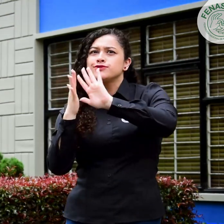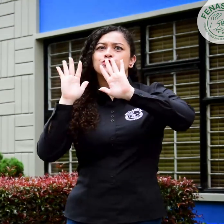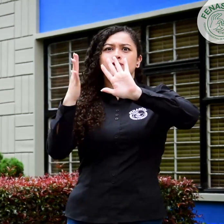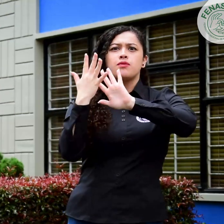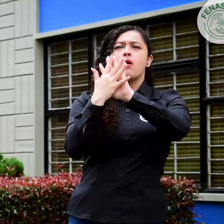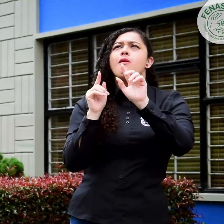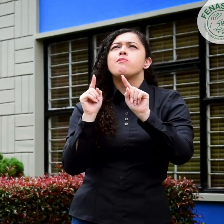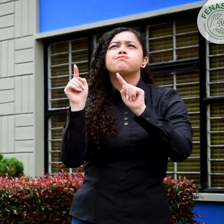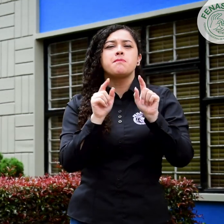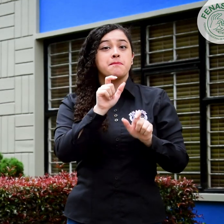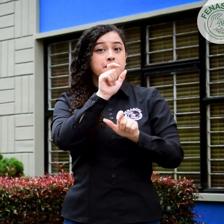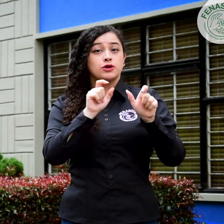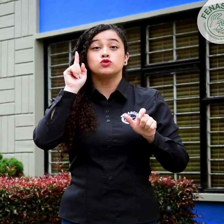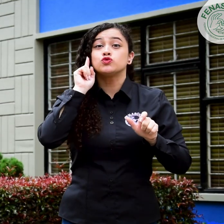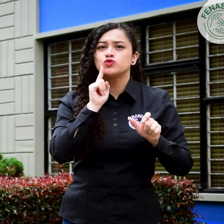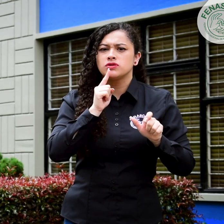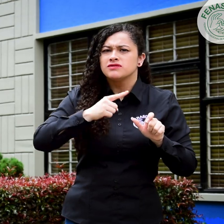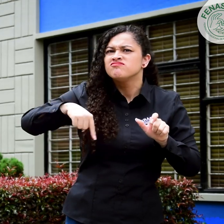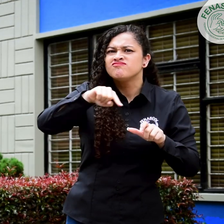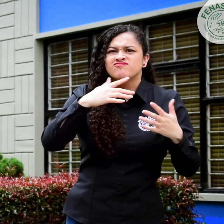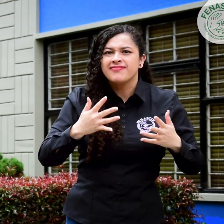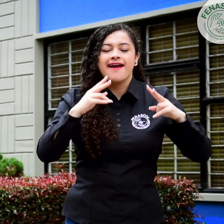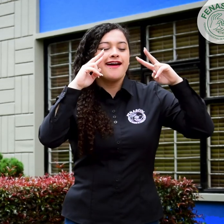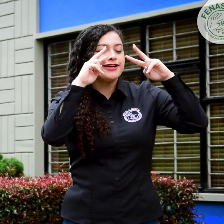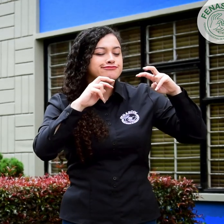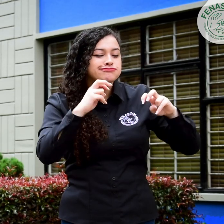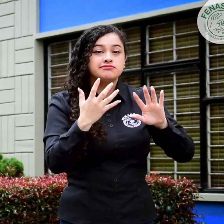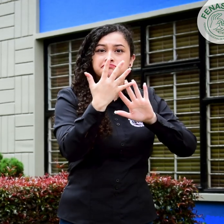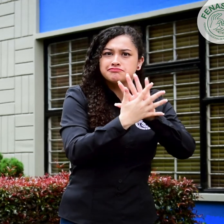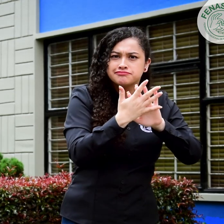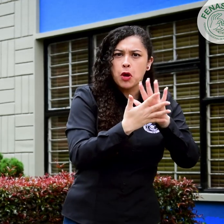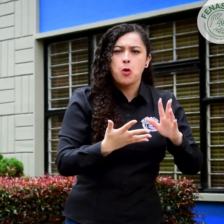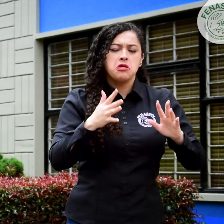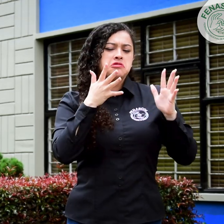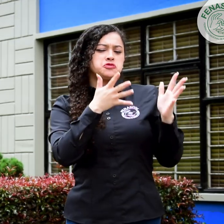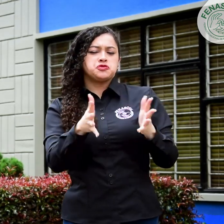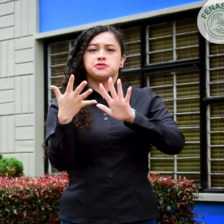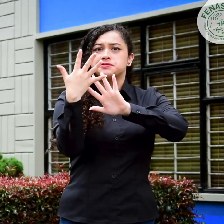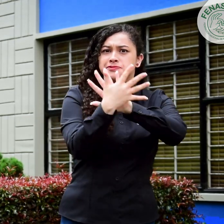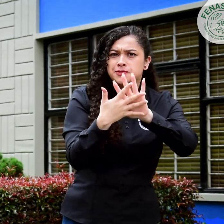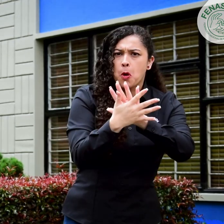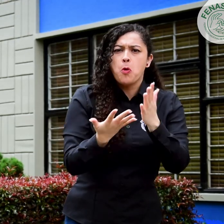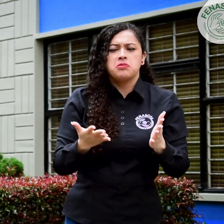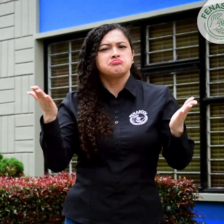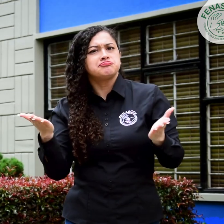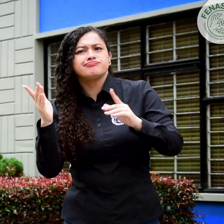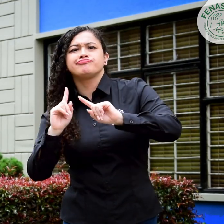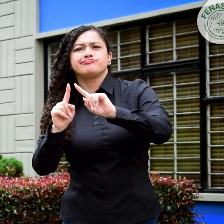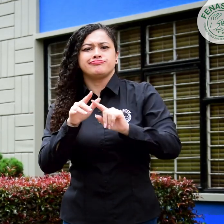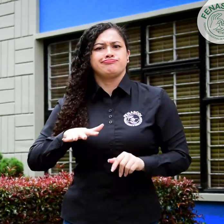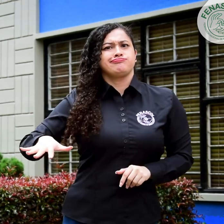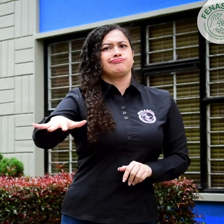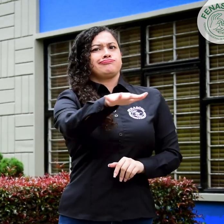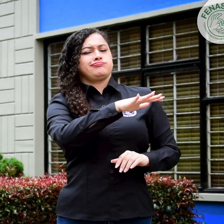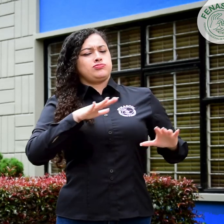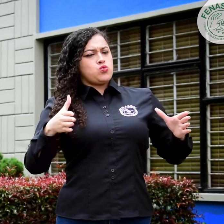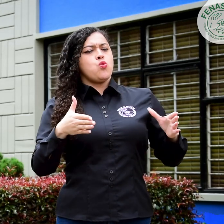primacía de las personas sordas en el desarrollo y la enseñanza de la lengua de señas nacional de cada